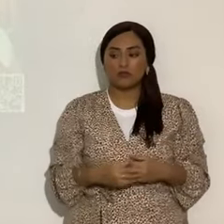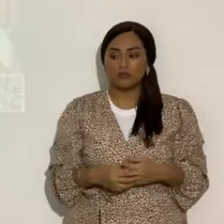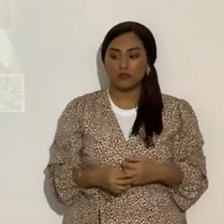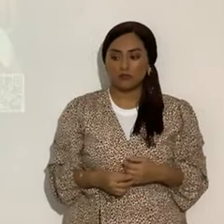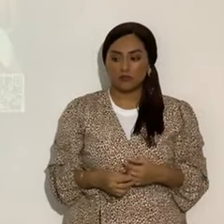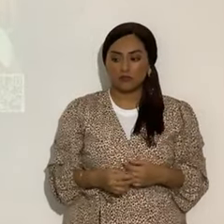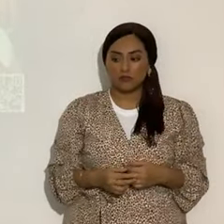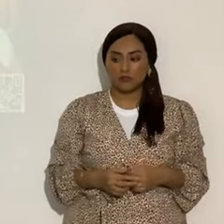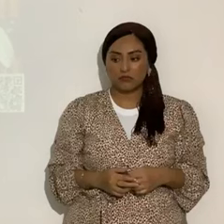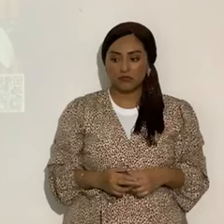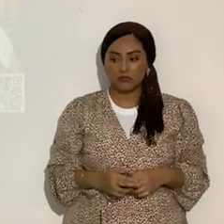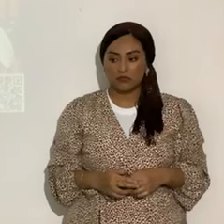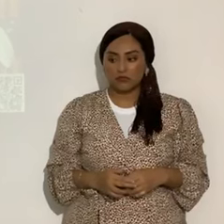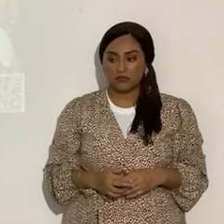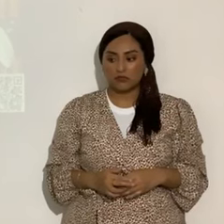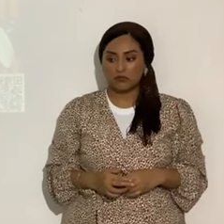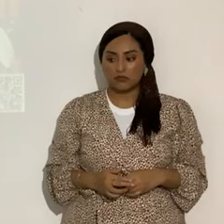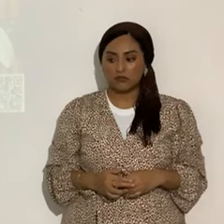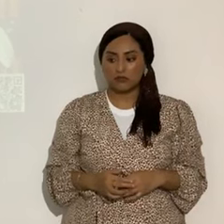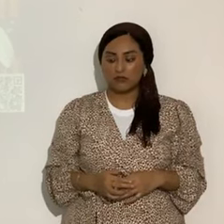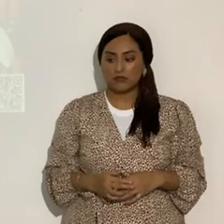digamos, como tal,